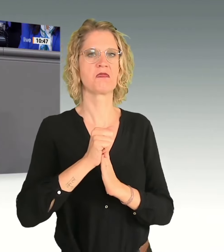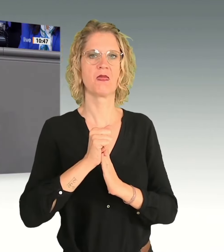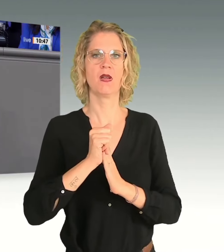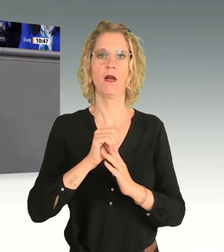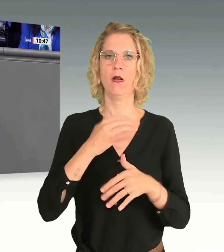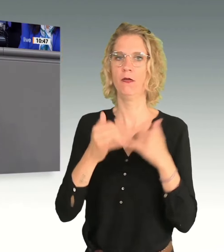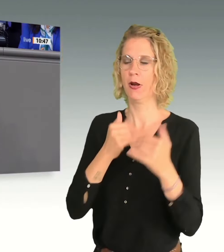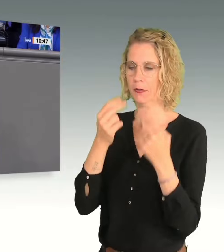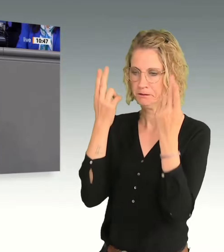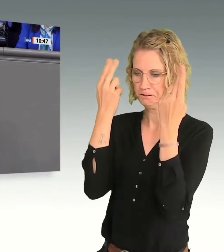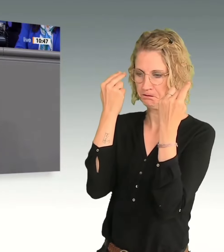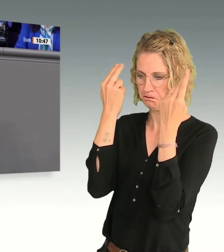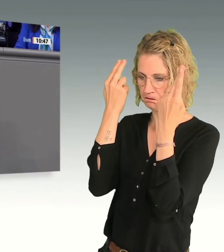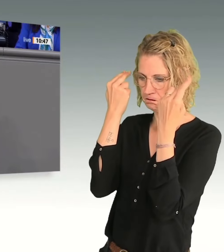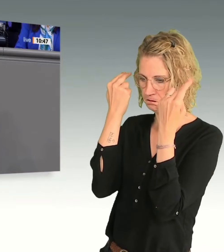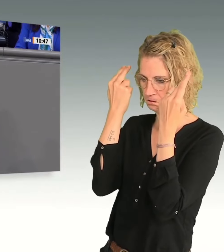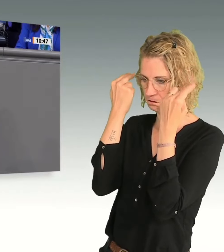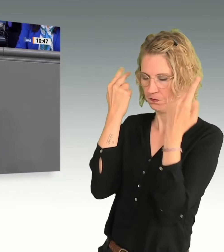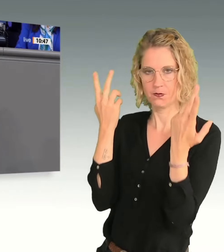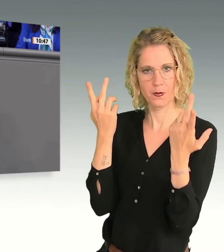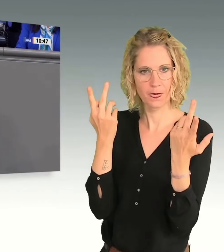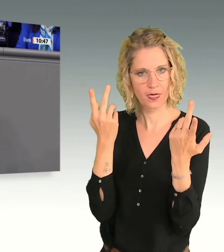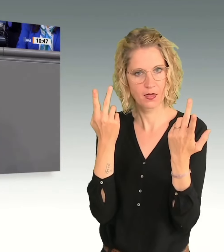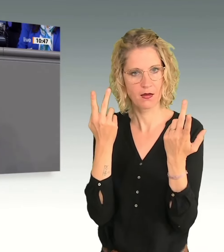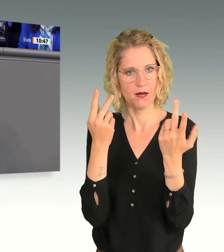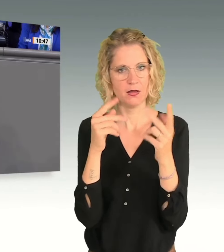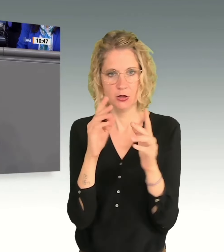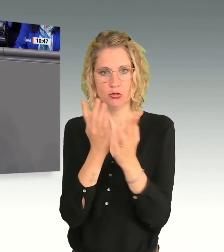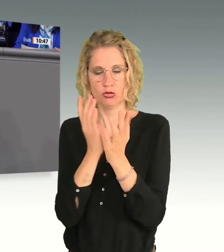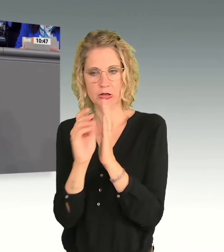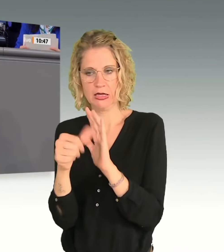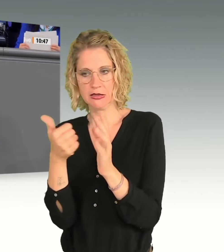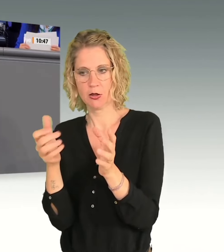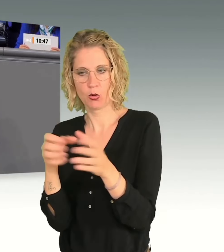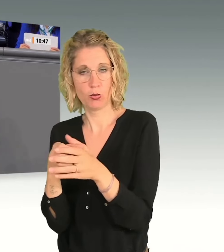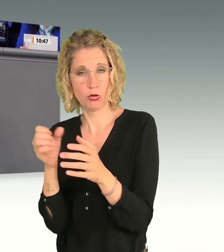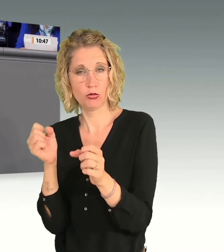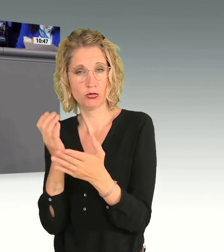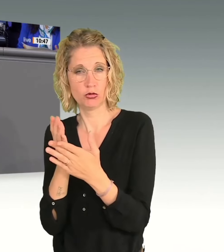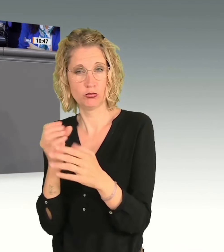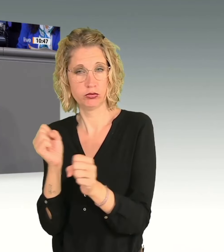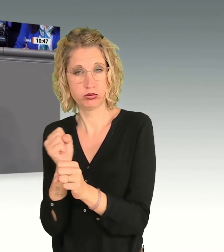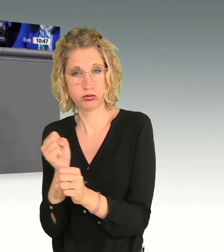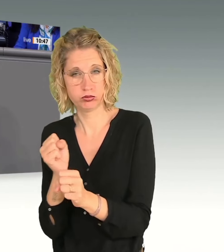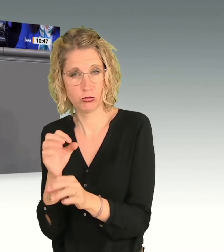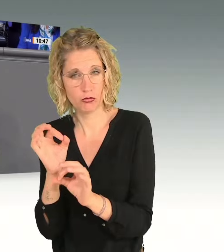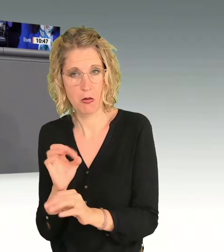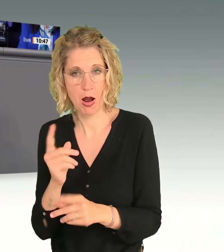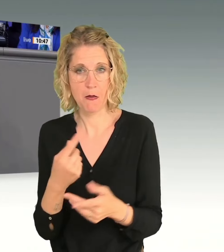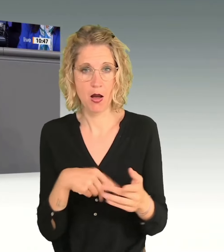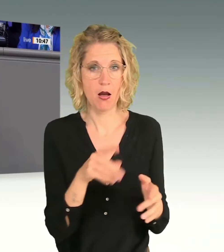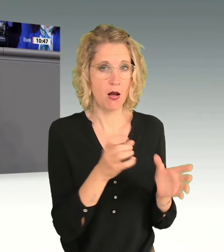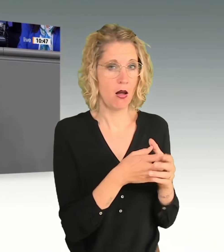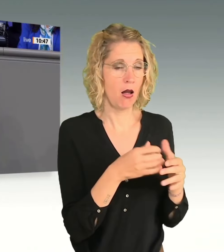Bereits für die erste Gruppe ist das eine zivilisatorische Degradierung, aber für die letztgenannte schlicht und einfach eine